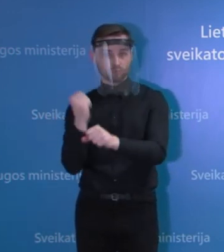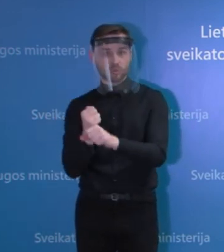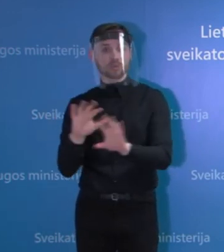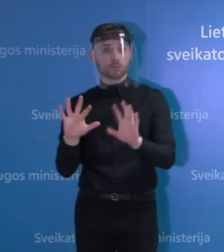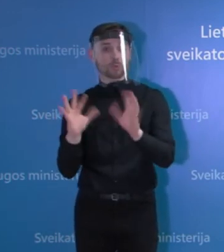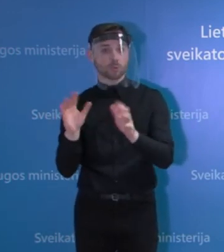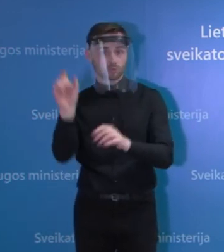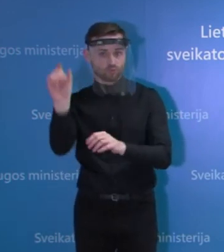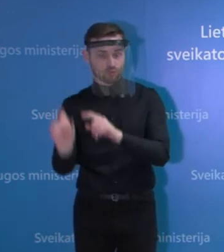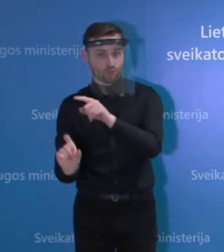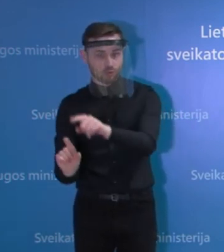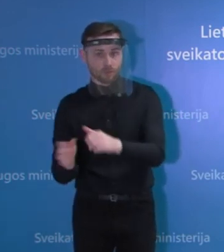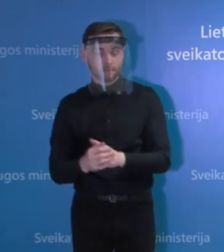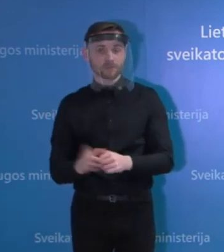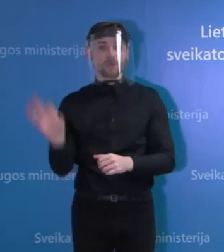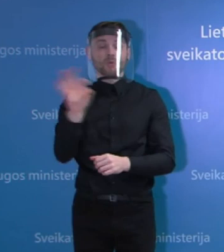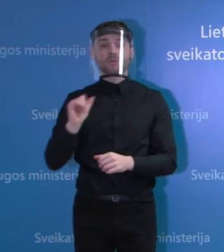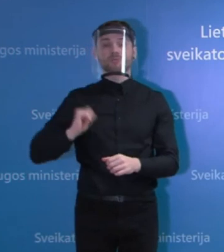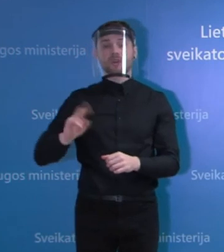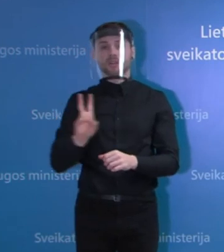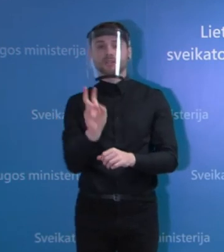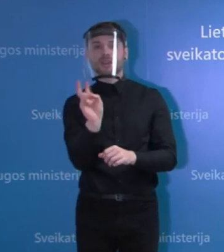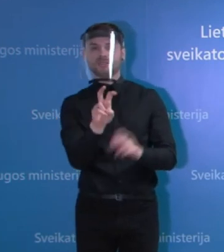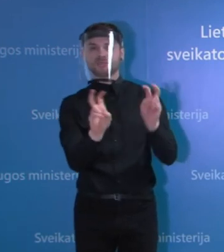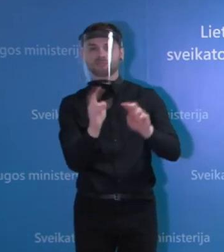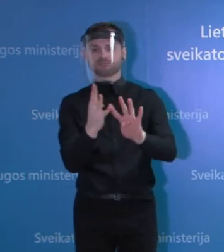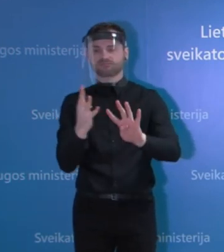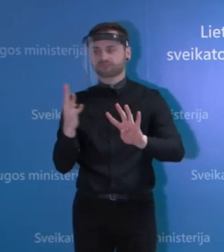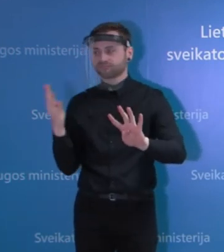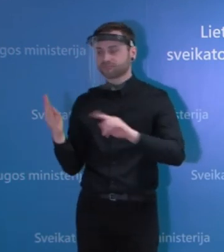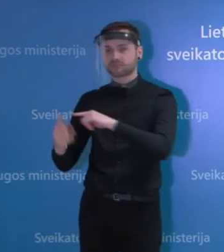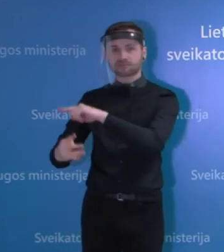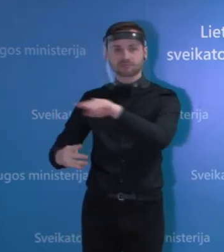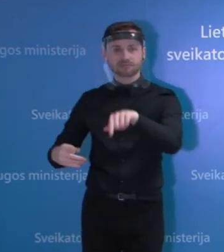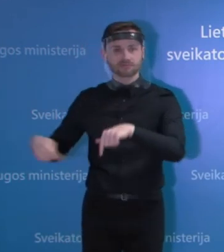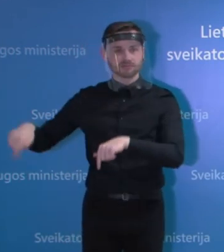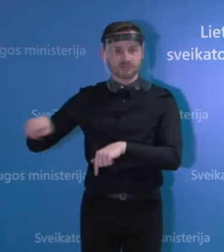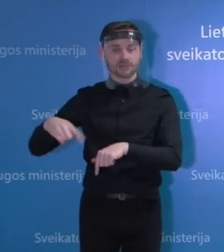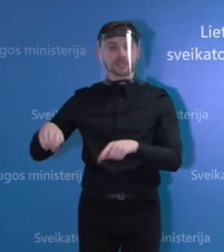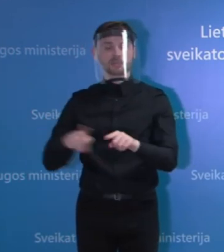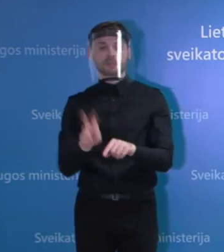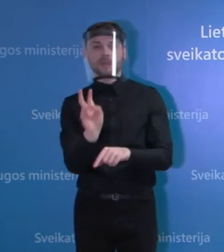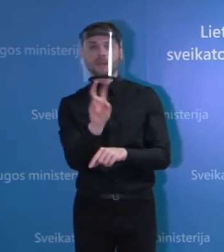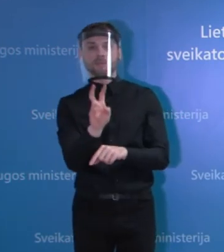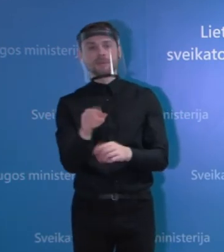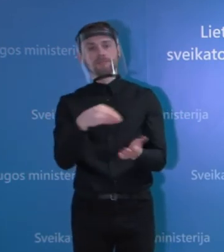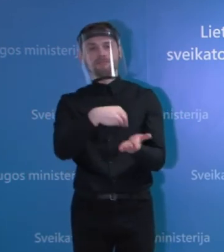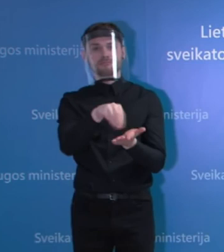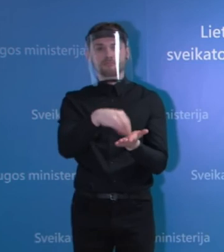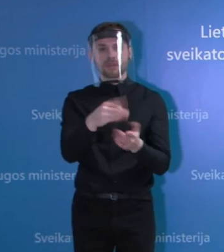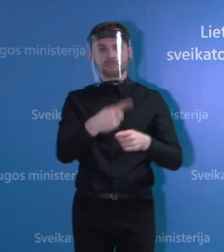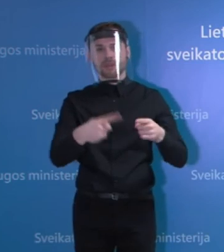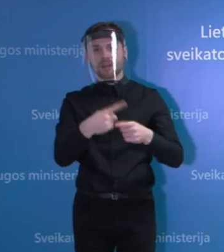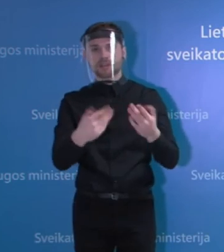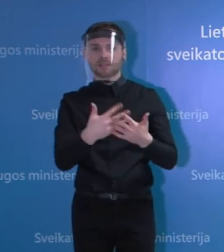darbuotojai. Dėl visų lankytojų, dėl klientų, kurie ateina apsipirkti, ateina gauti tam tikrų paslaugų, dėl